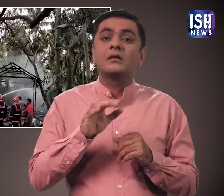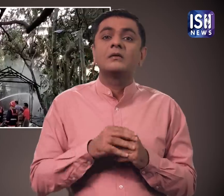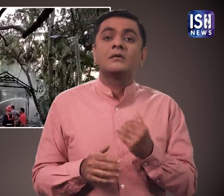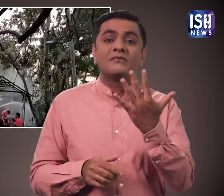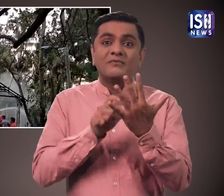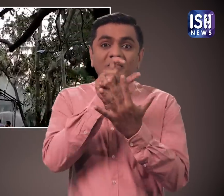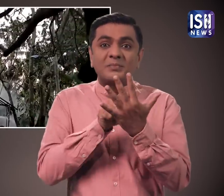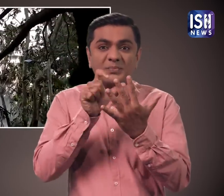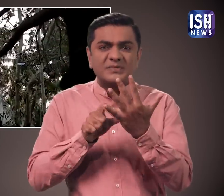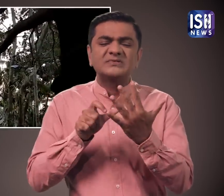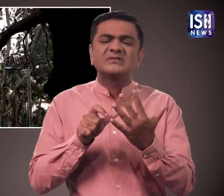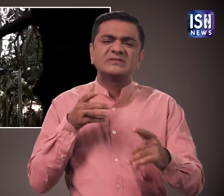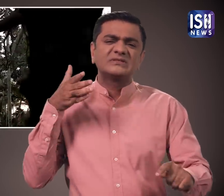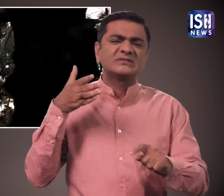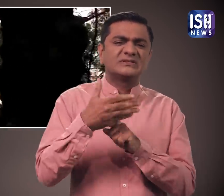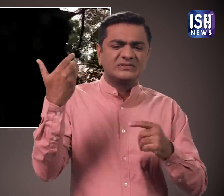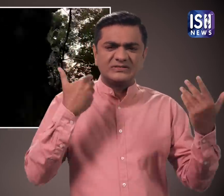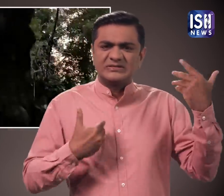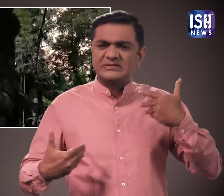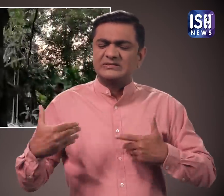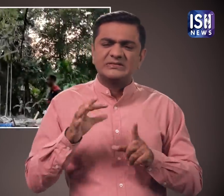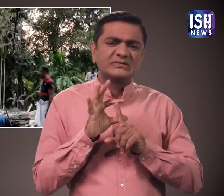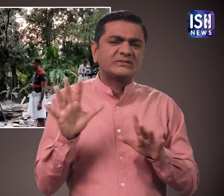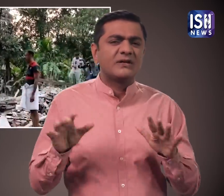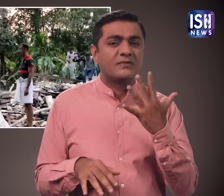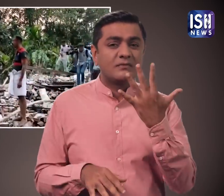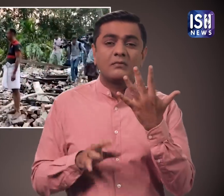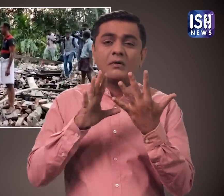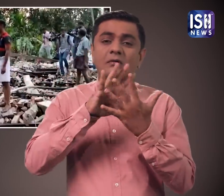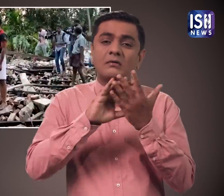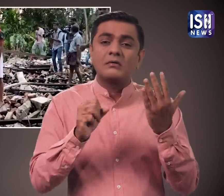घटना में तीन बच्चों सहित पाँच लोग गंबीर रूप से घायल हो गए